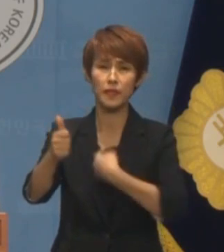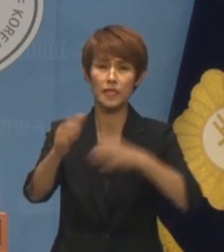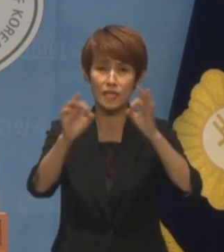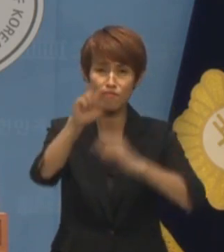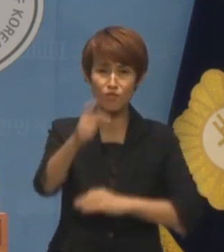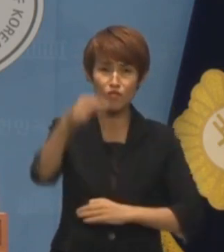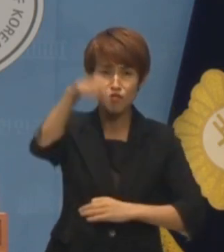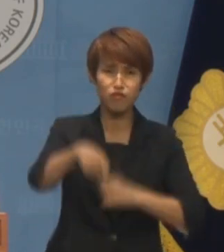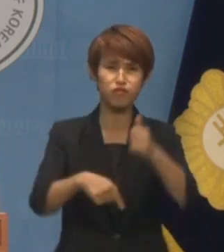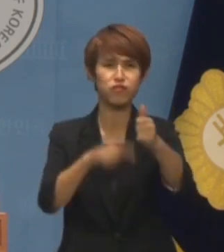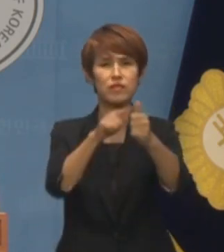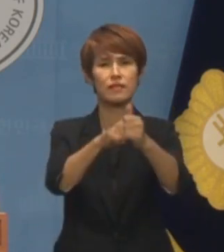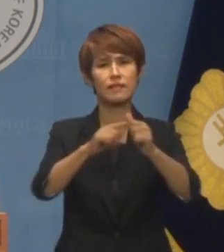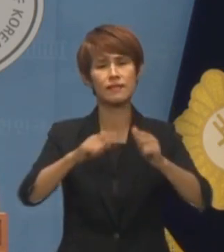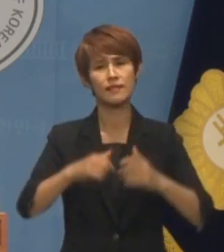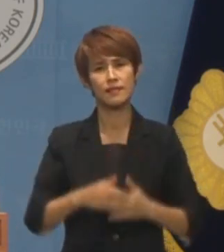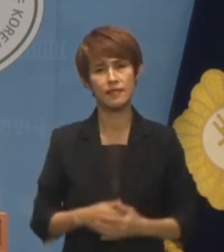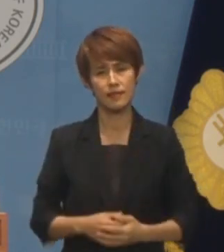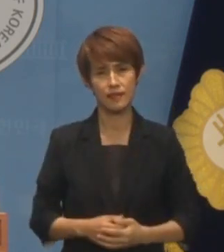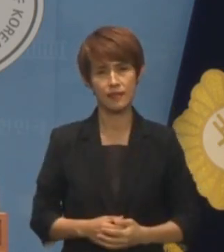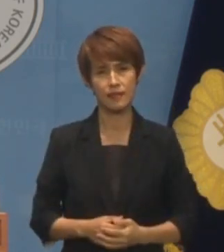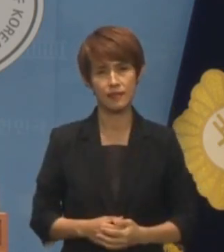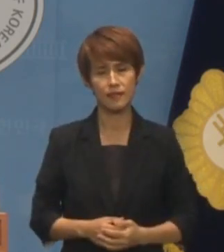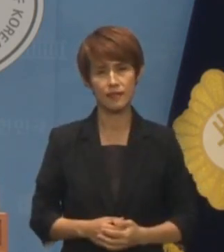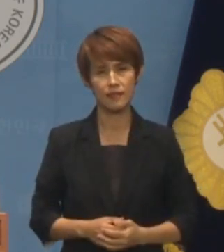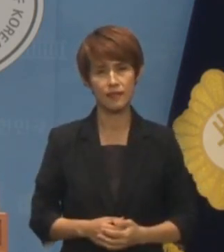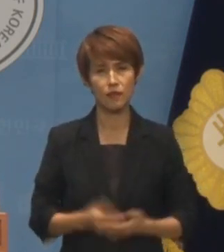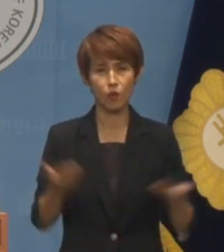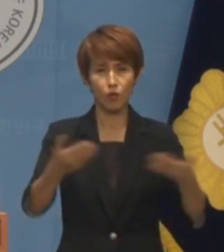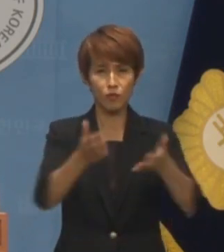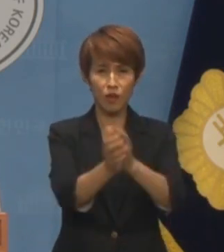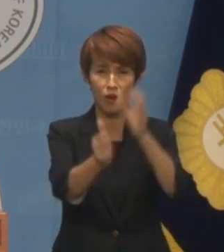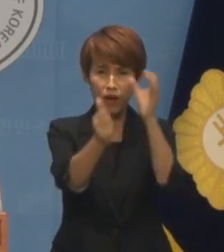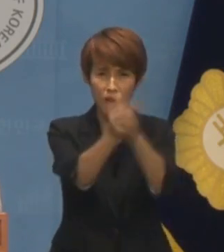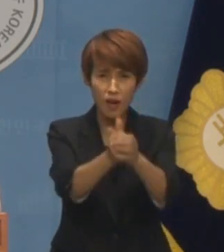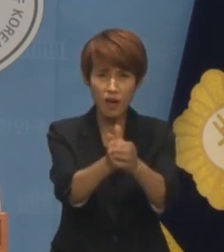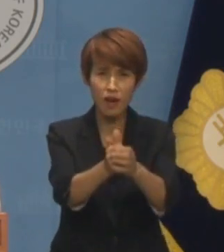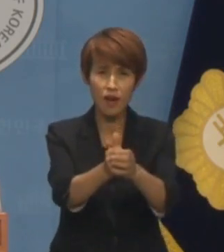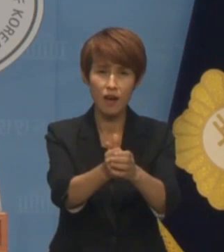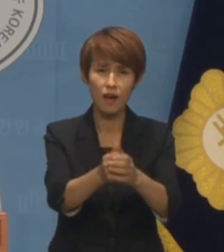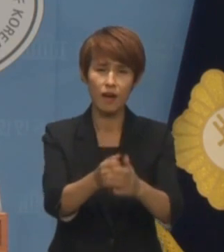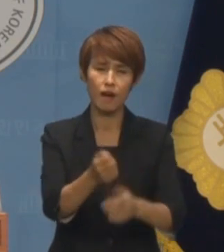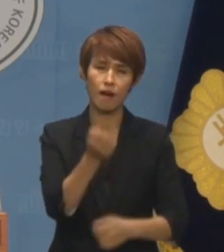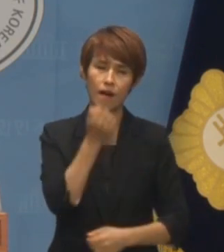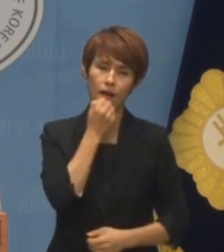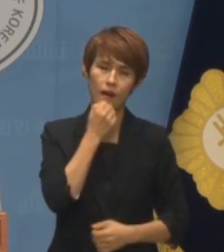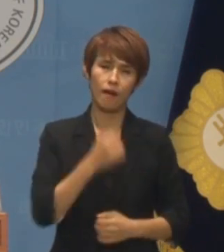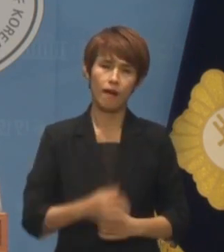비뚤어진 세계관을 가진 그자를 노동부 장관을 시키겠다고 합니다